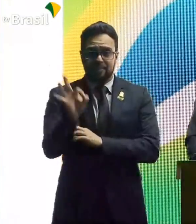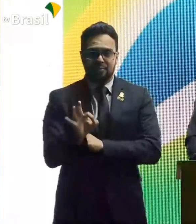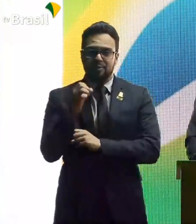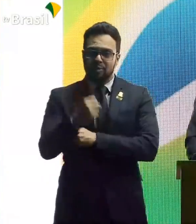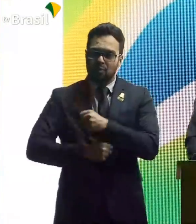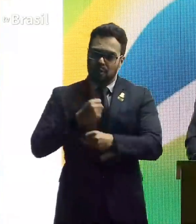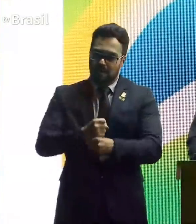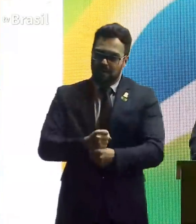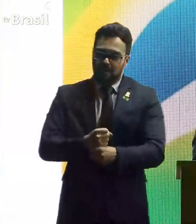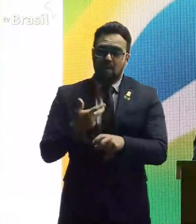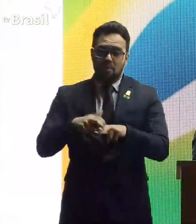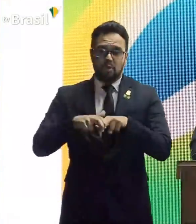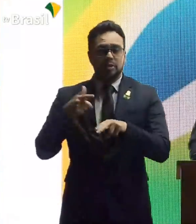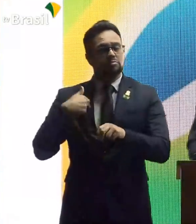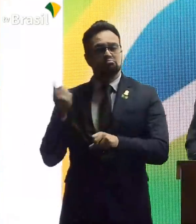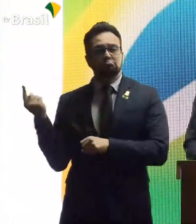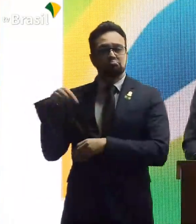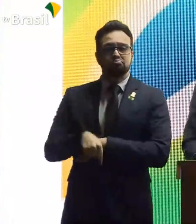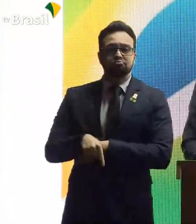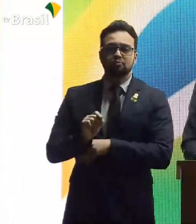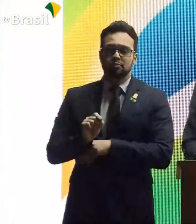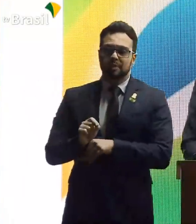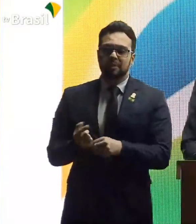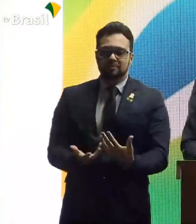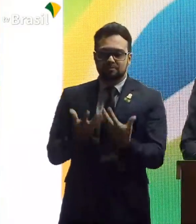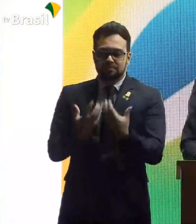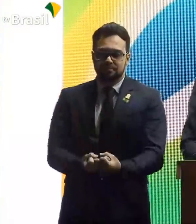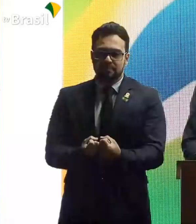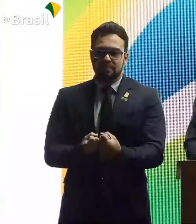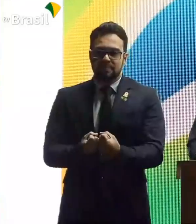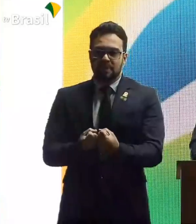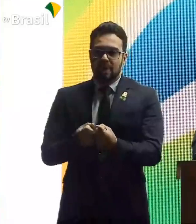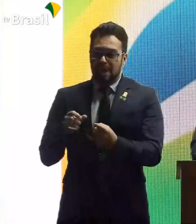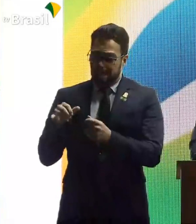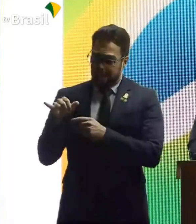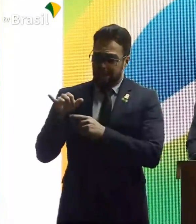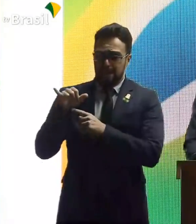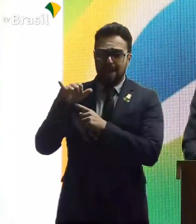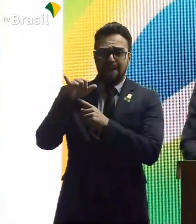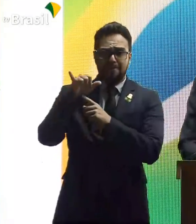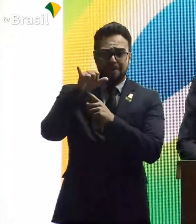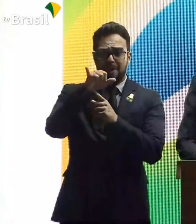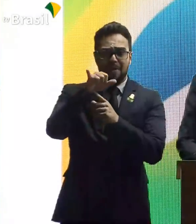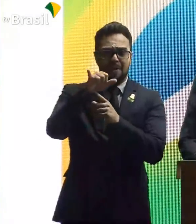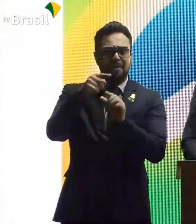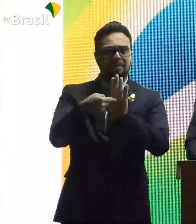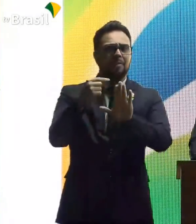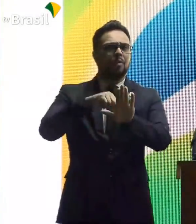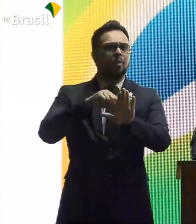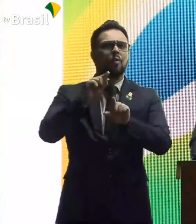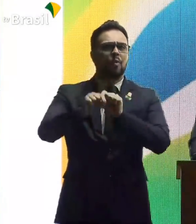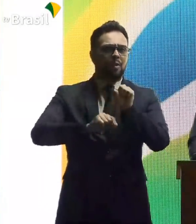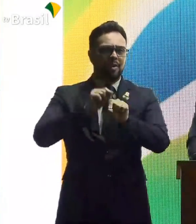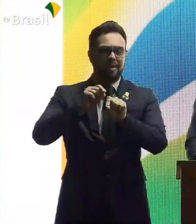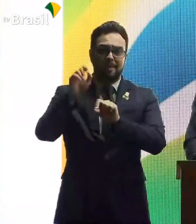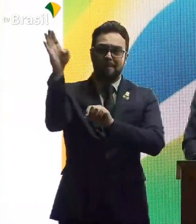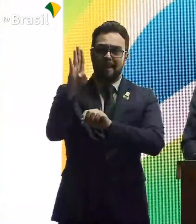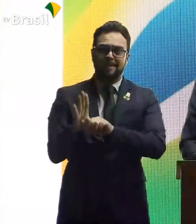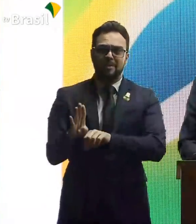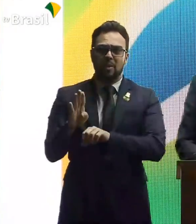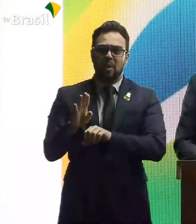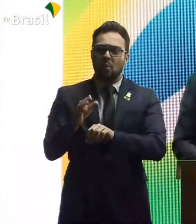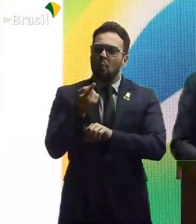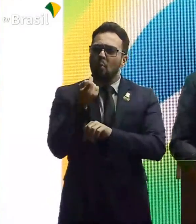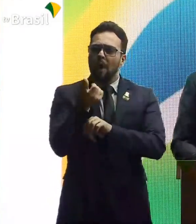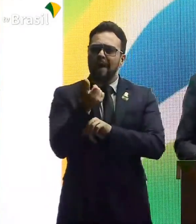Então, quando assumimos, tínhamos que fazer alguma coisa. O nosso avião estava caindo. Uma montanha pela frente, não